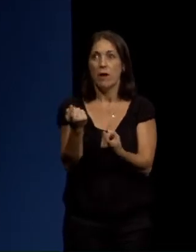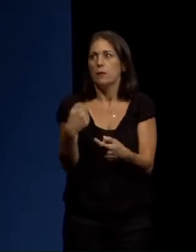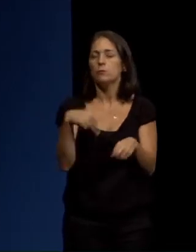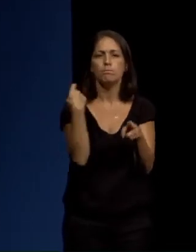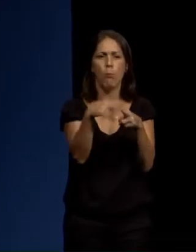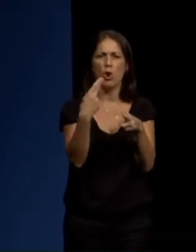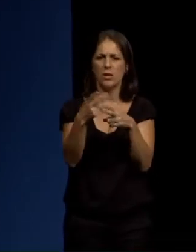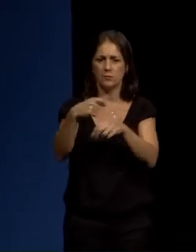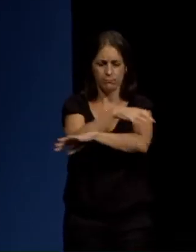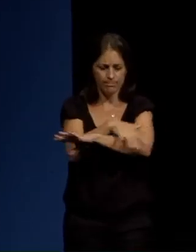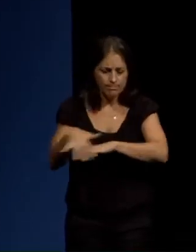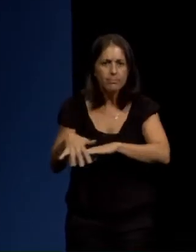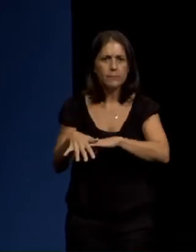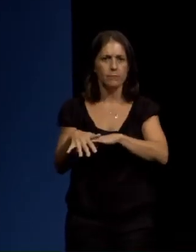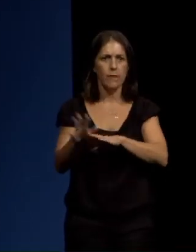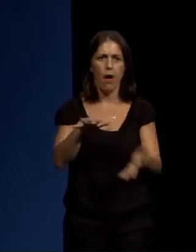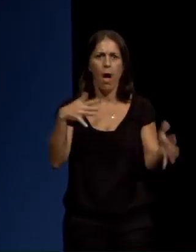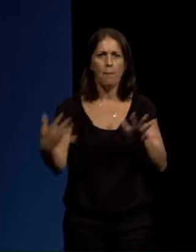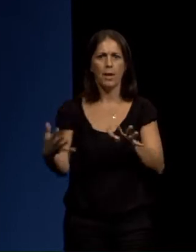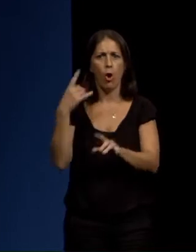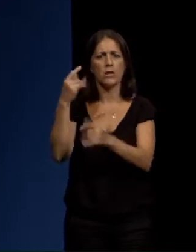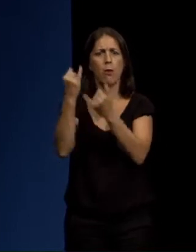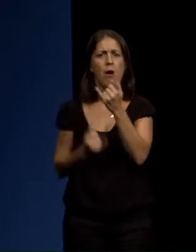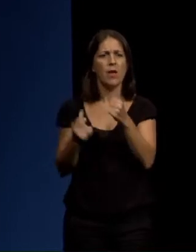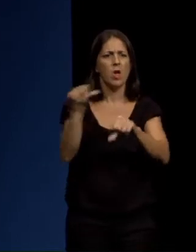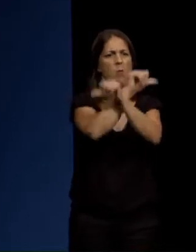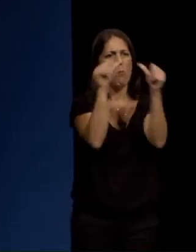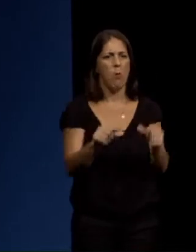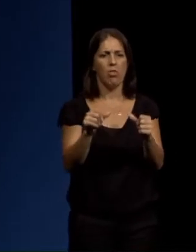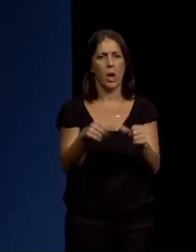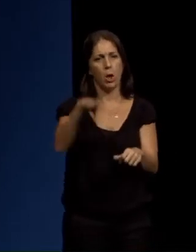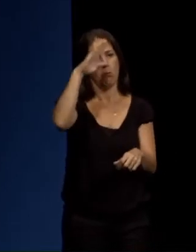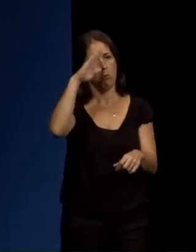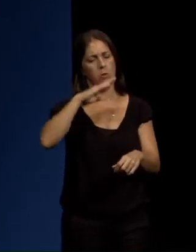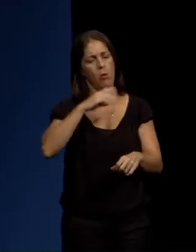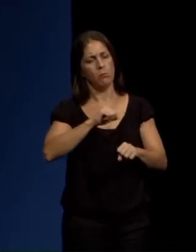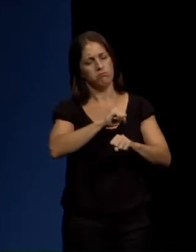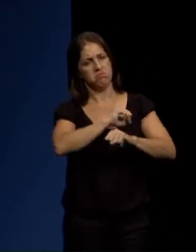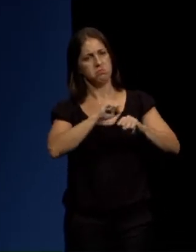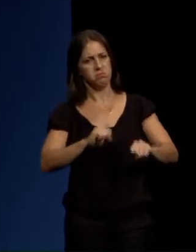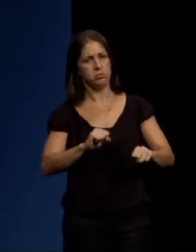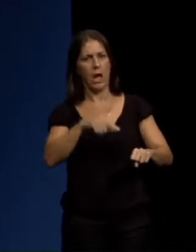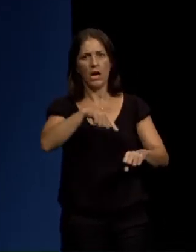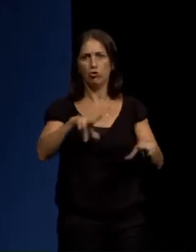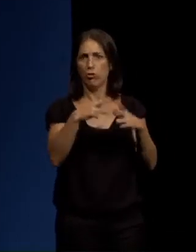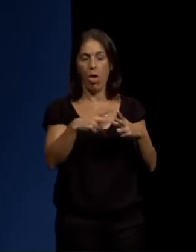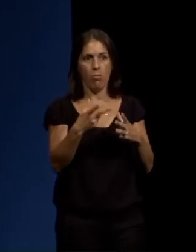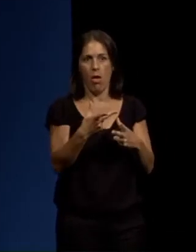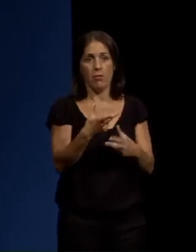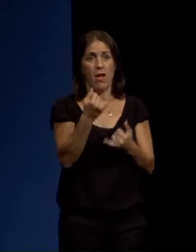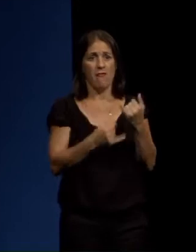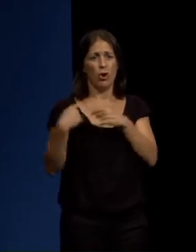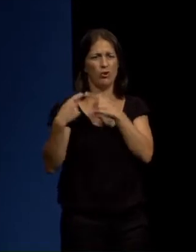políticas transversais que permitan acabar con este modelo patriarcal que imperan a nosa sociedade e coas súas nefastas